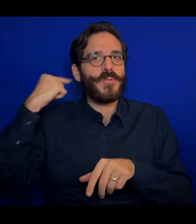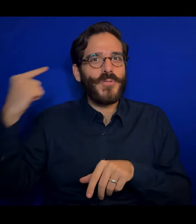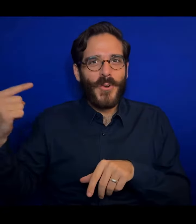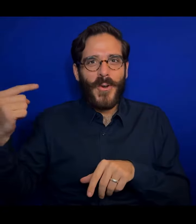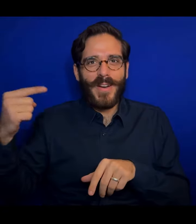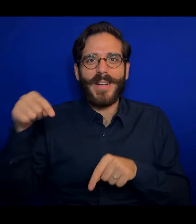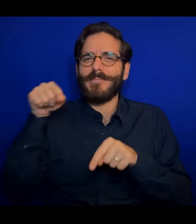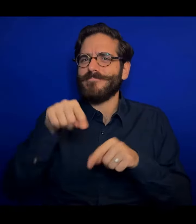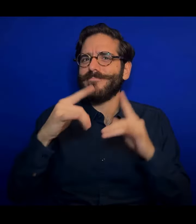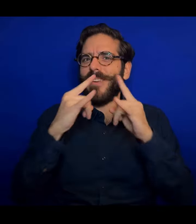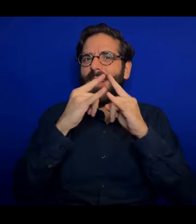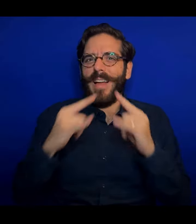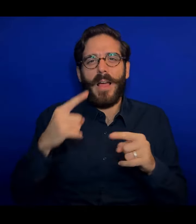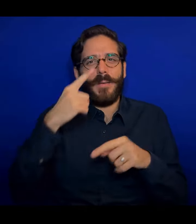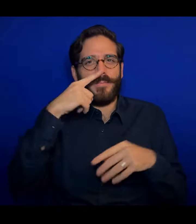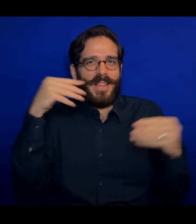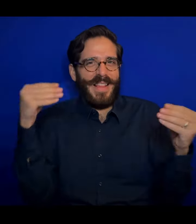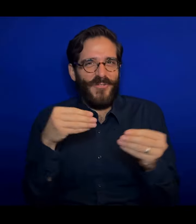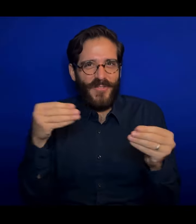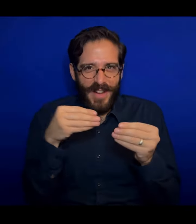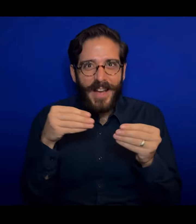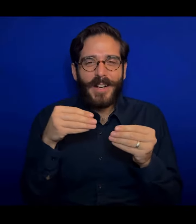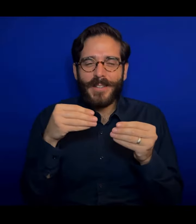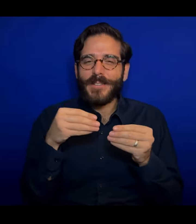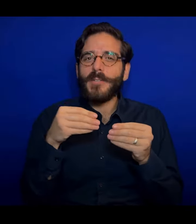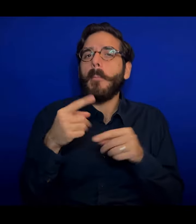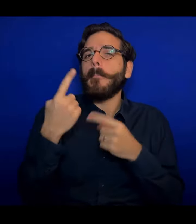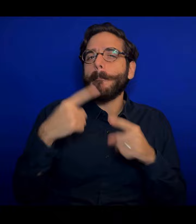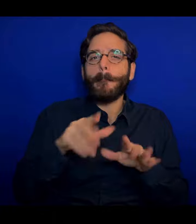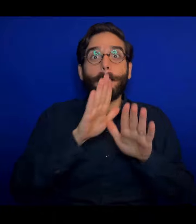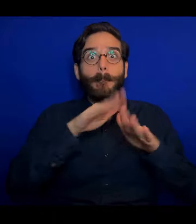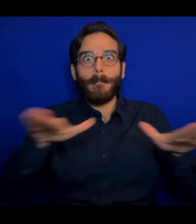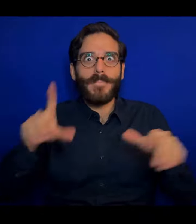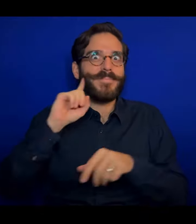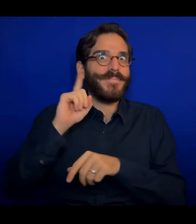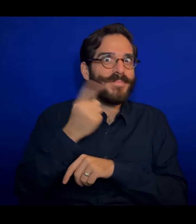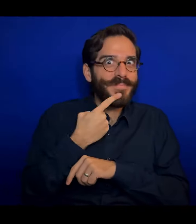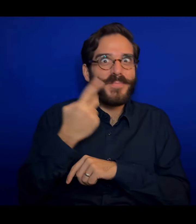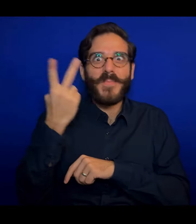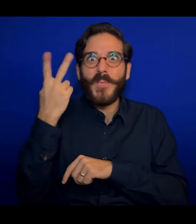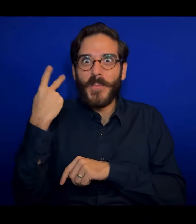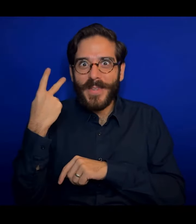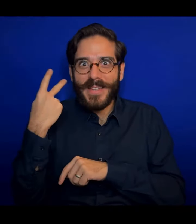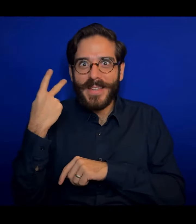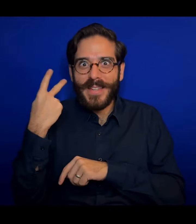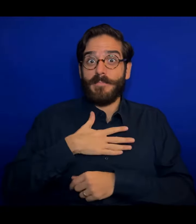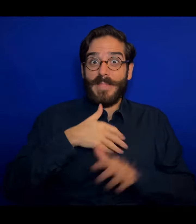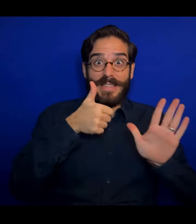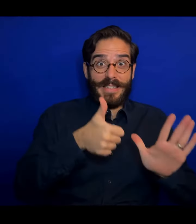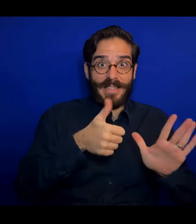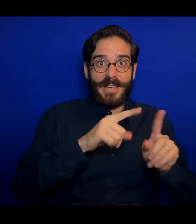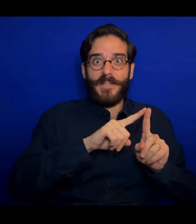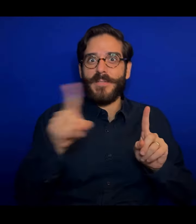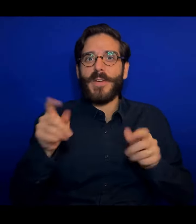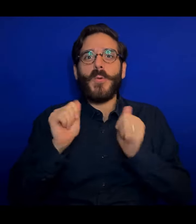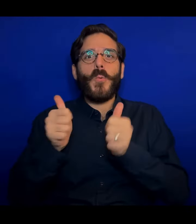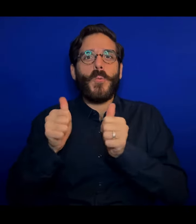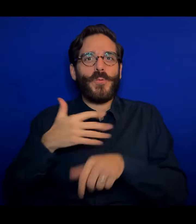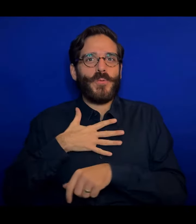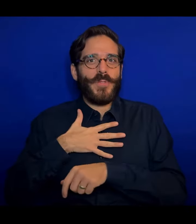un camp invernale dedicato a bambini sordi e udenti dai 6 agli 11 anni